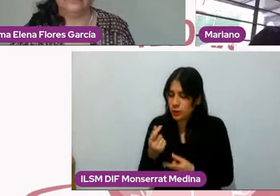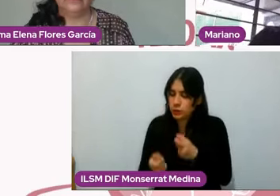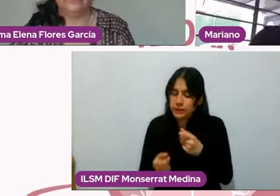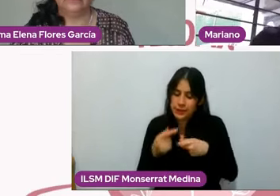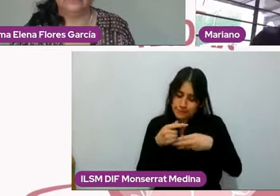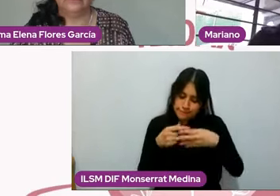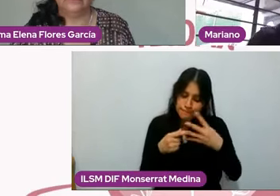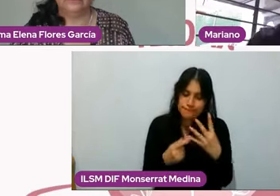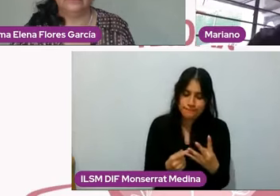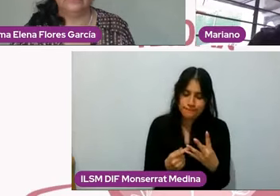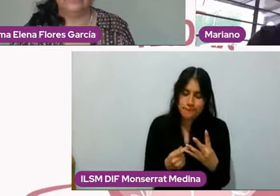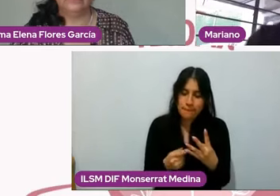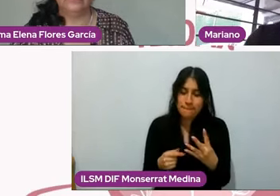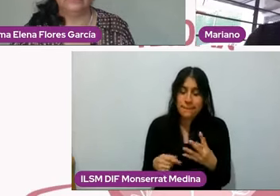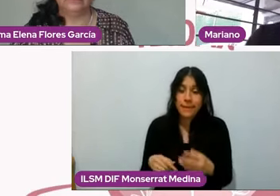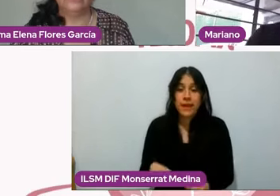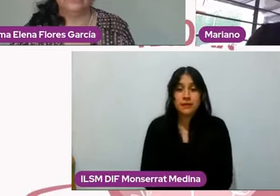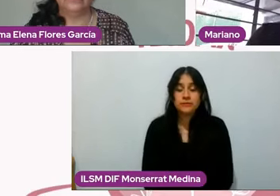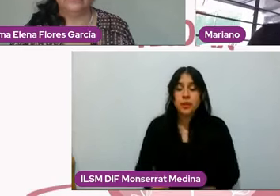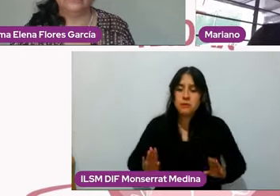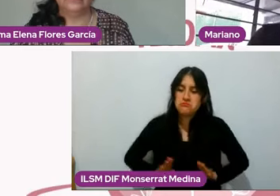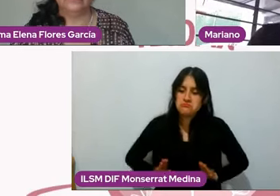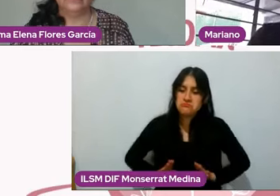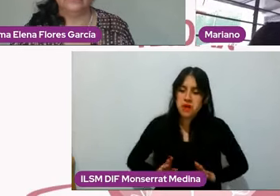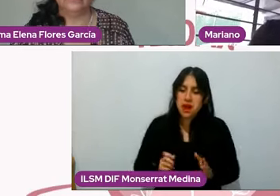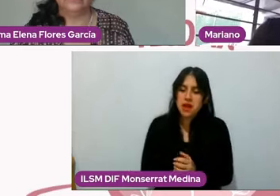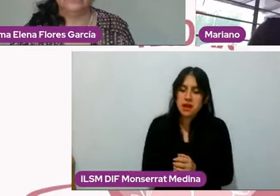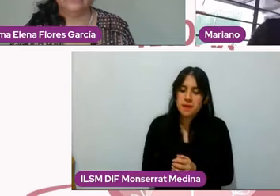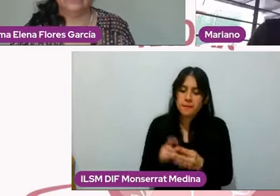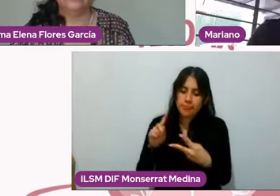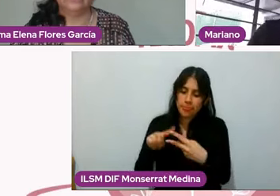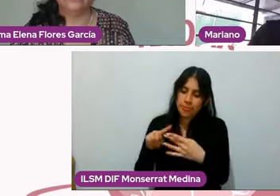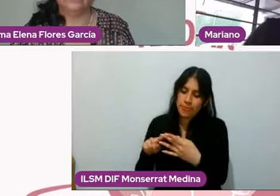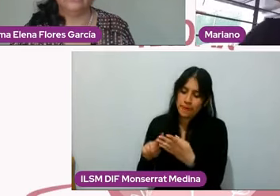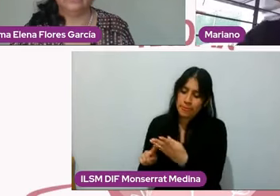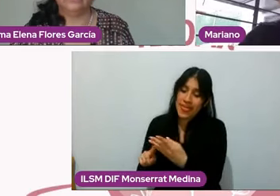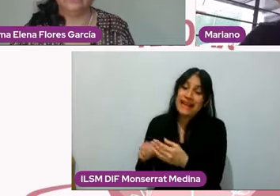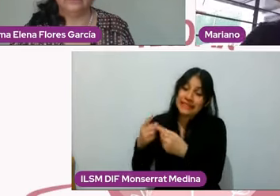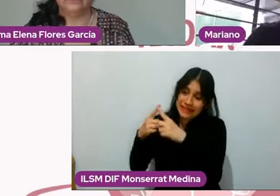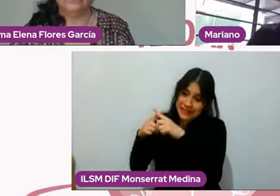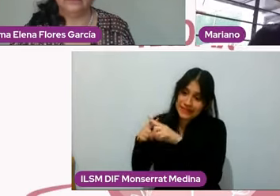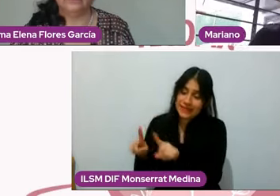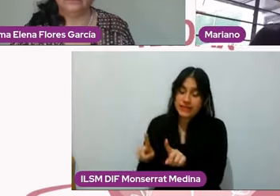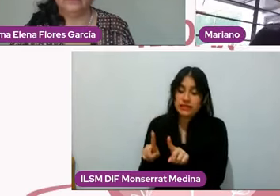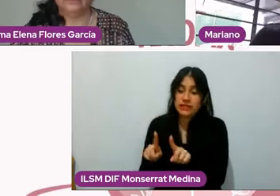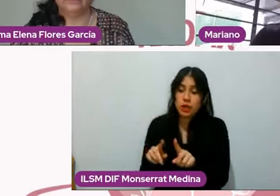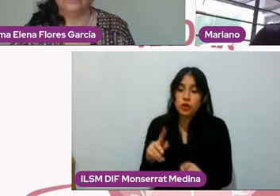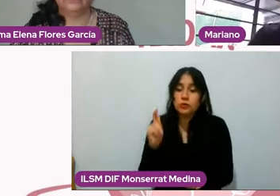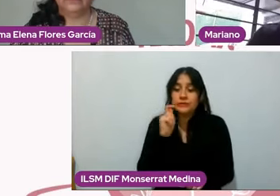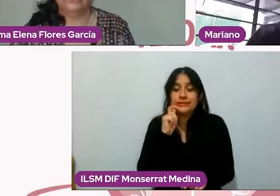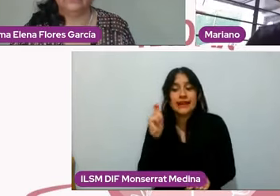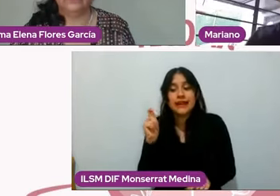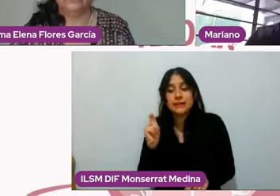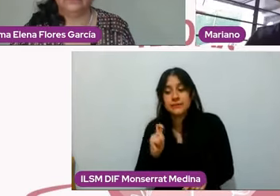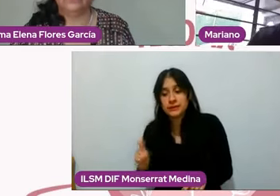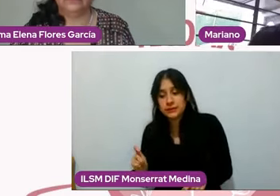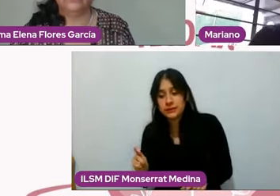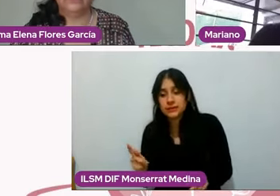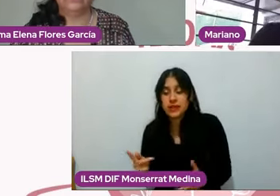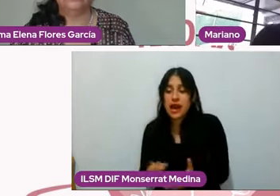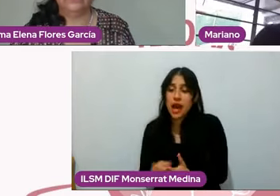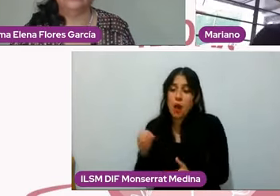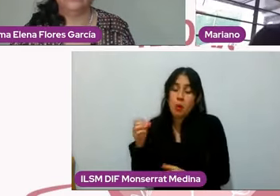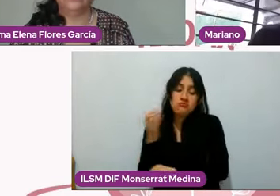pareja tiene ciertas características específicas que no comparte con una amistad, que no comparte con un miembro de la familia,